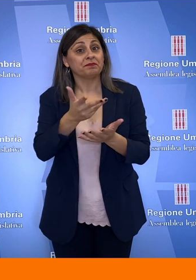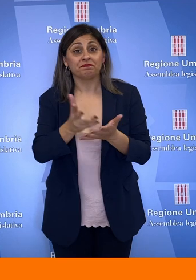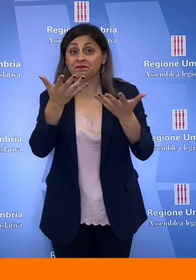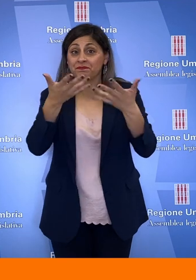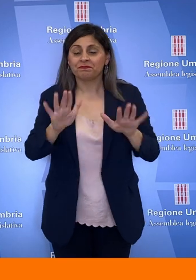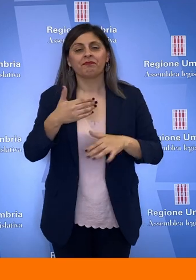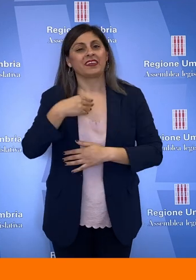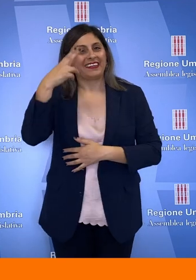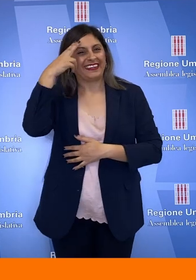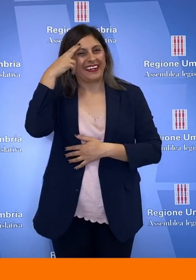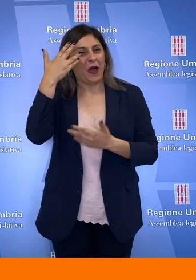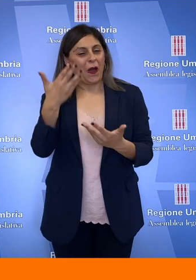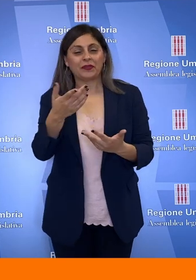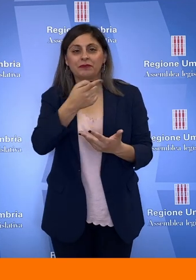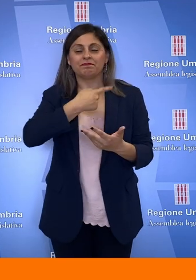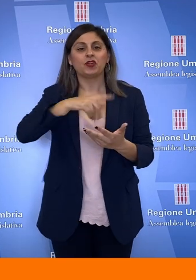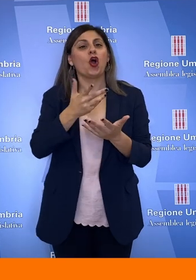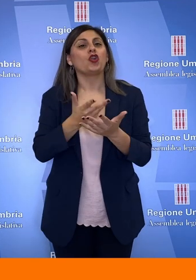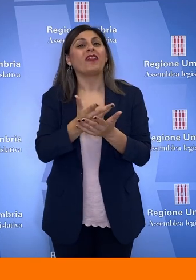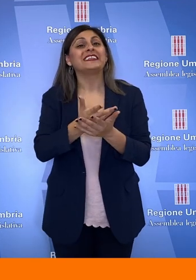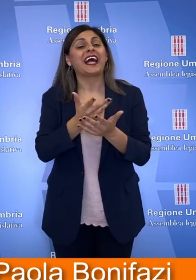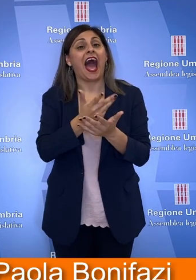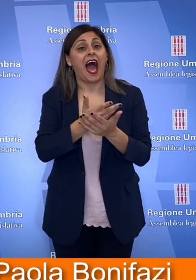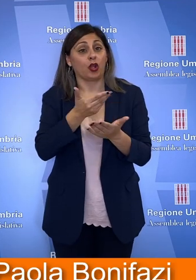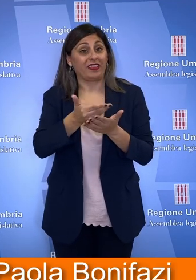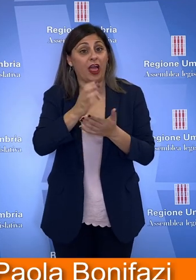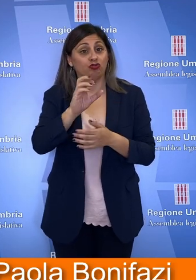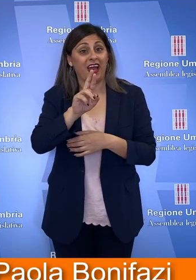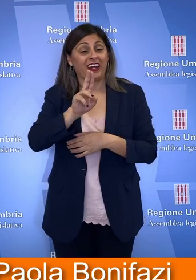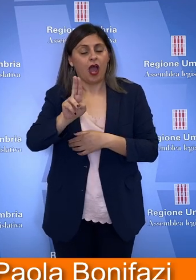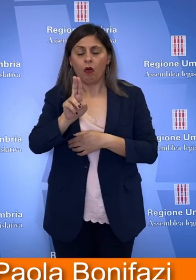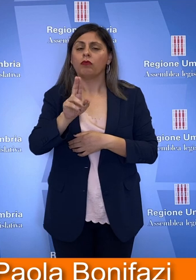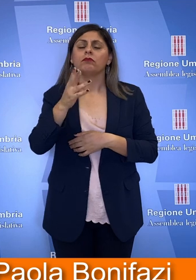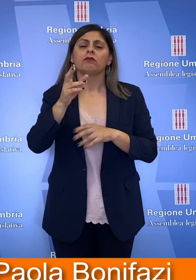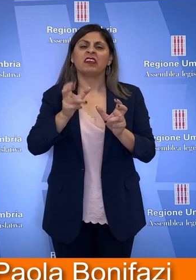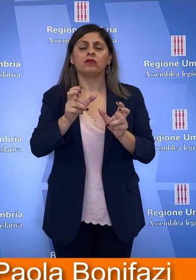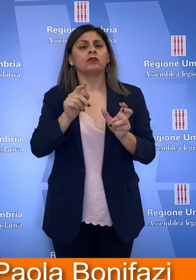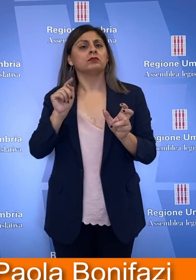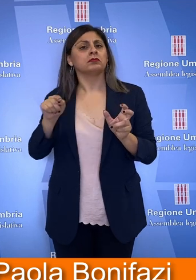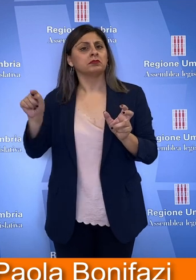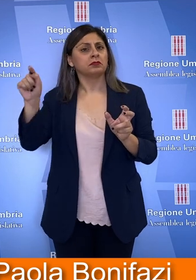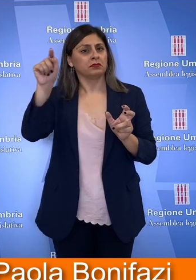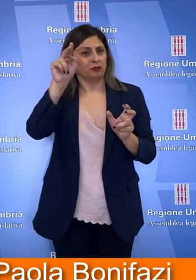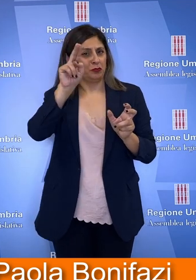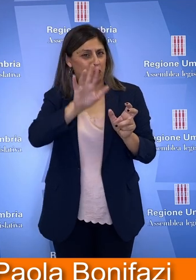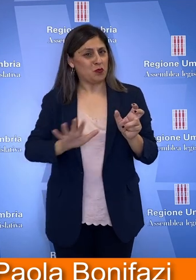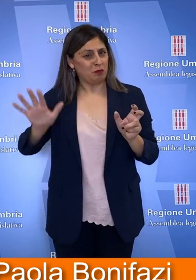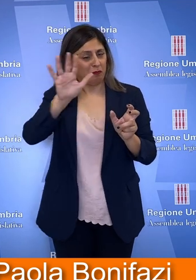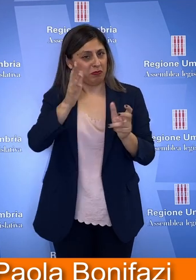edizione è tutto, vi ricordo che il nostro notiziario TeleCRU va in onda in tutte le emittenti televisive della